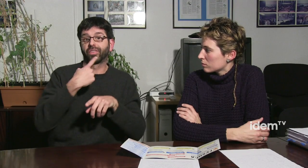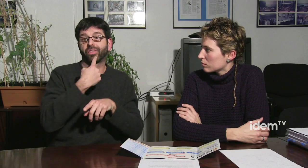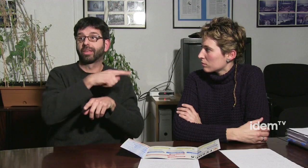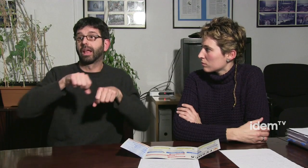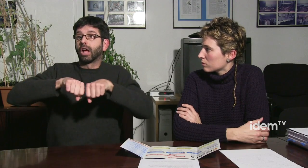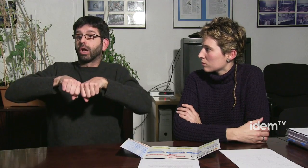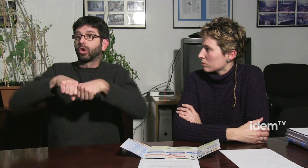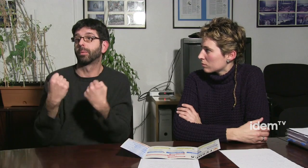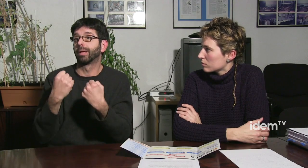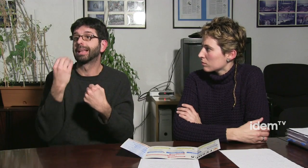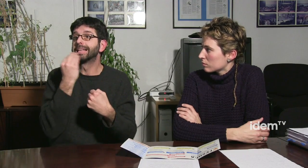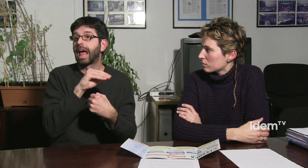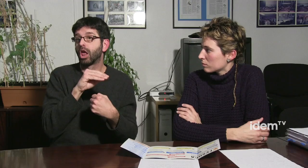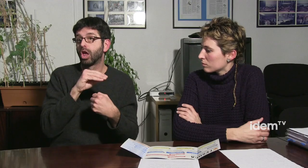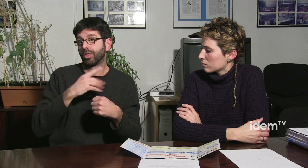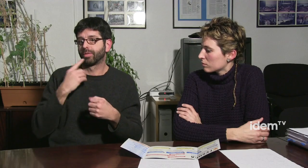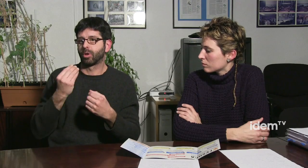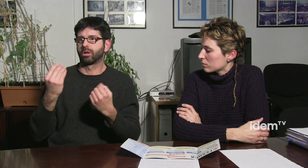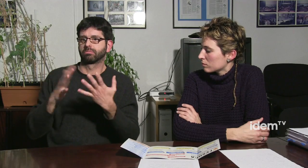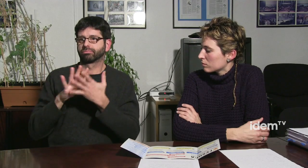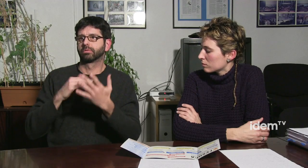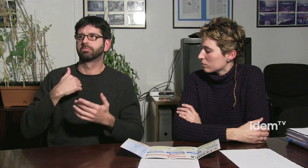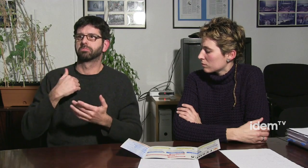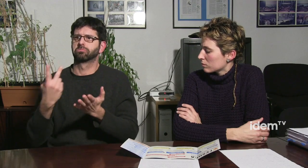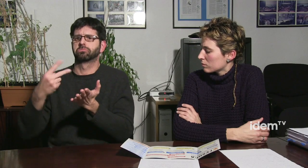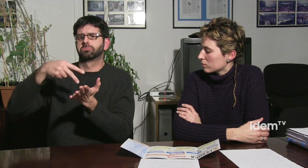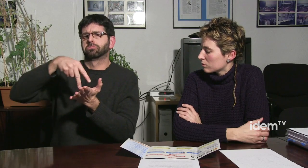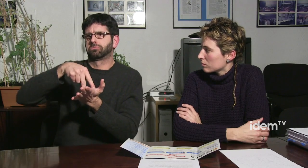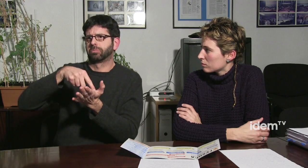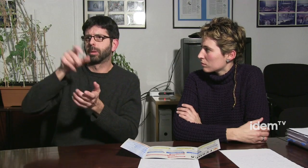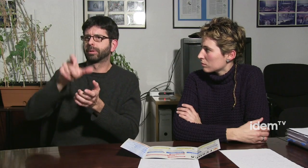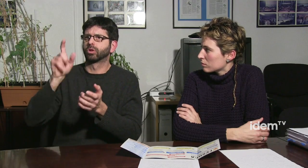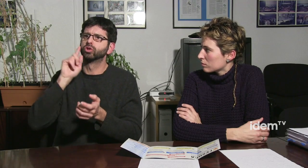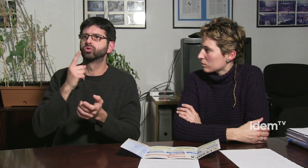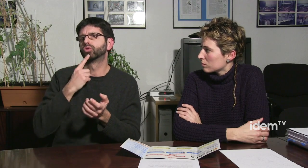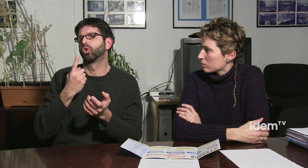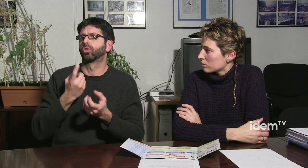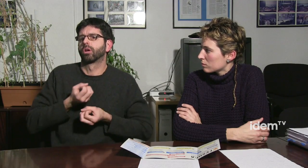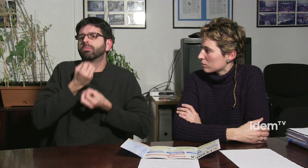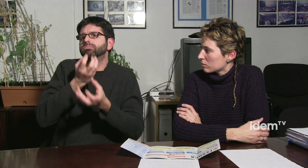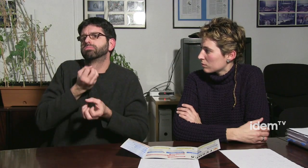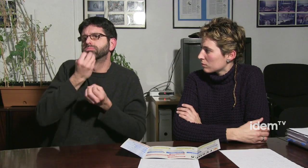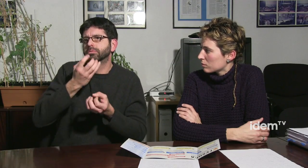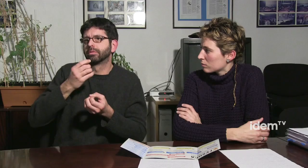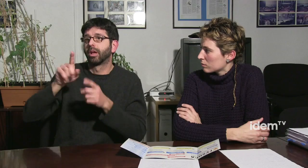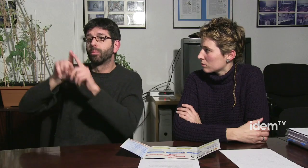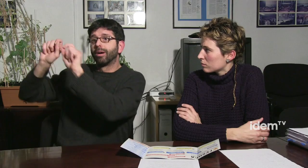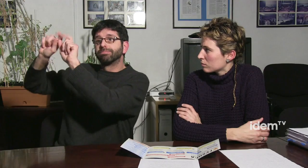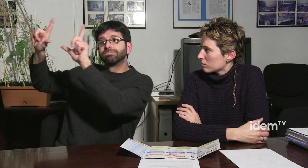dintre dels joves hi ha gais i lesbianes intentar també fomentar que siguin capaços d'expressar les seves